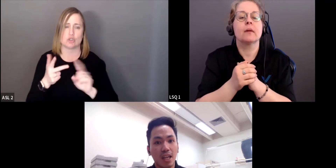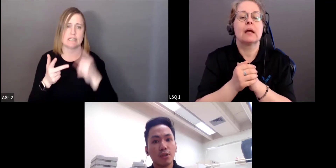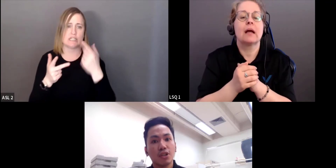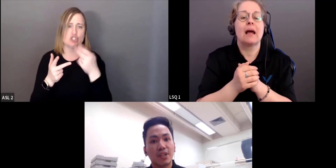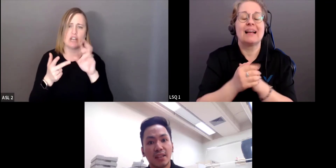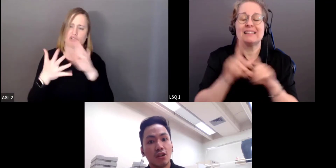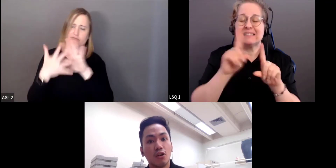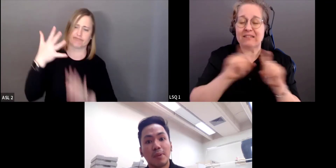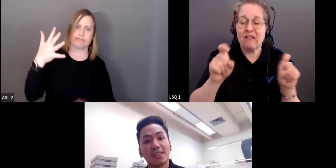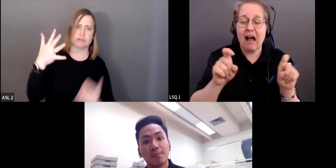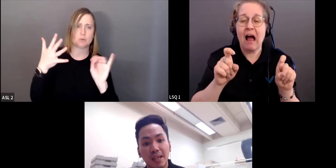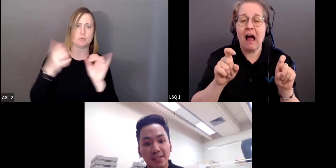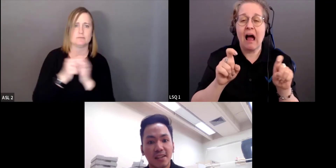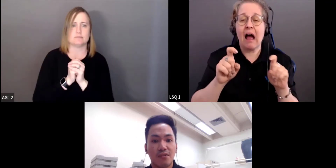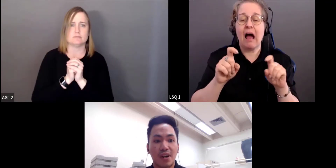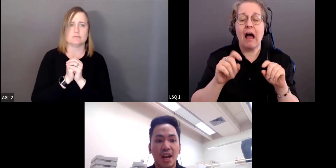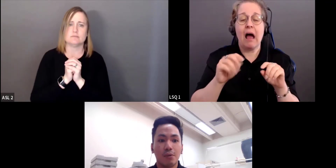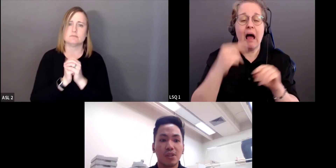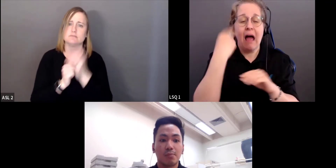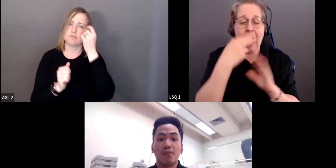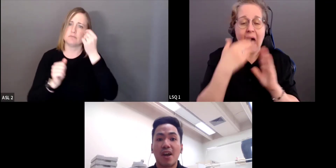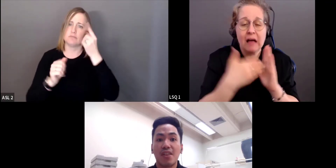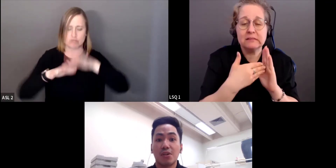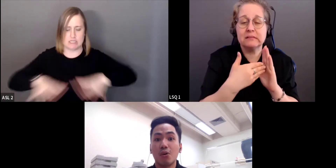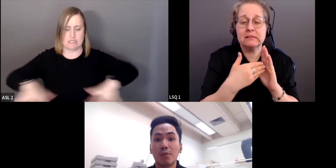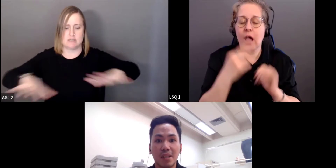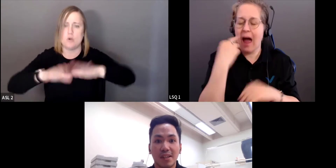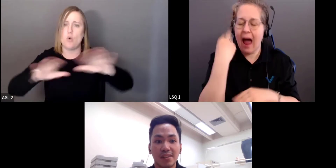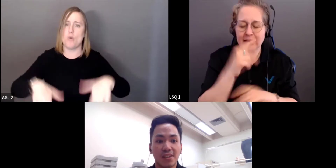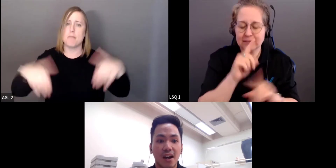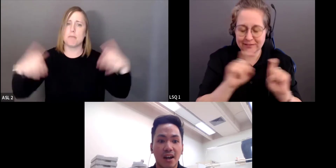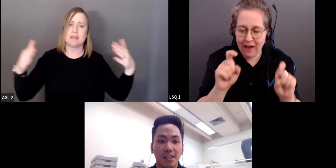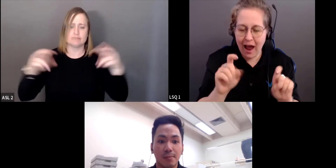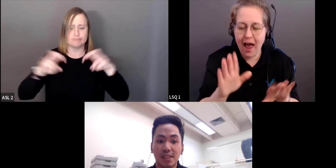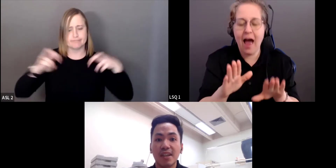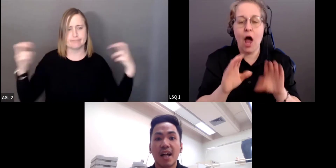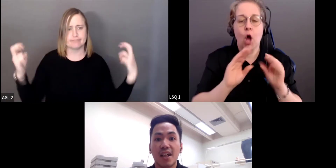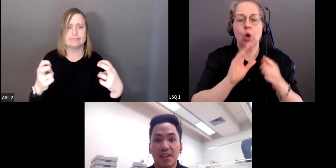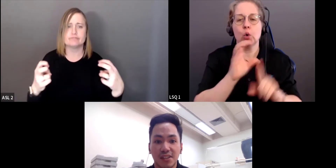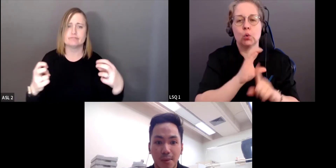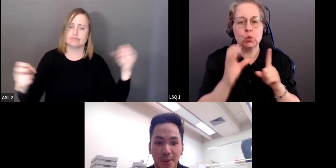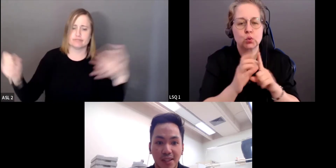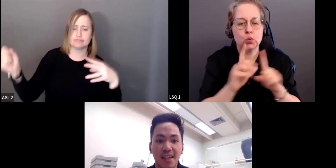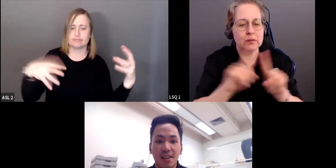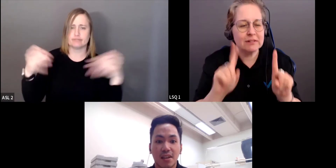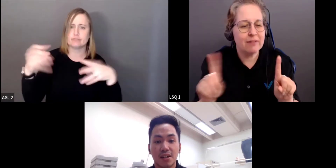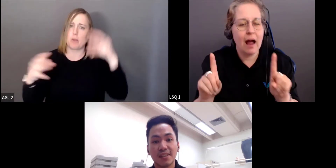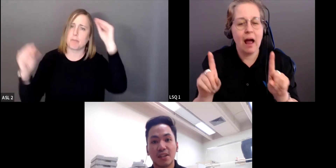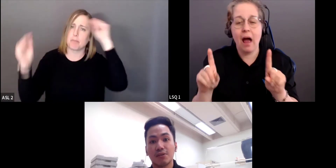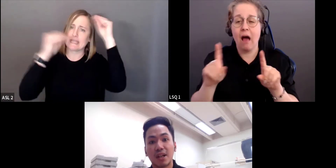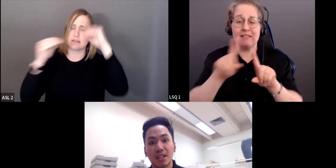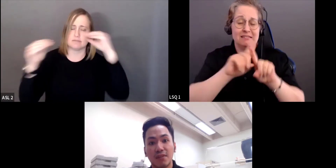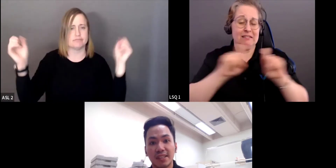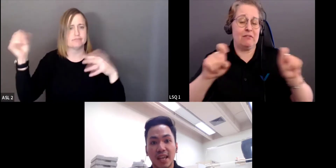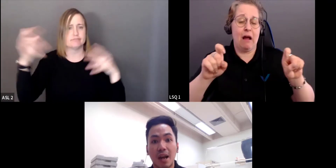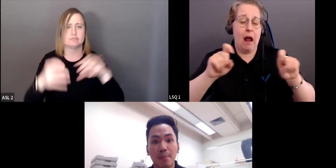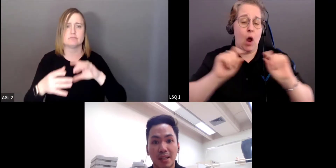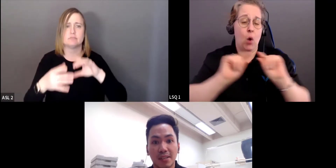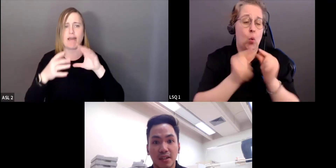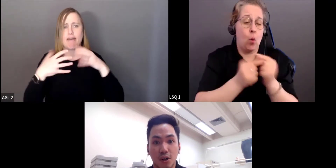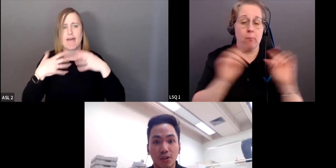'ethnies, cultures, sexes différents. Et nous voulons créer un espace où chacun peut donner son avis sur des sujets de santé